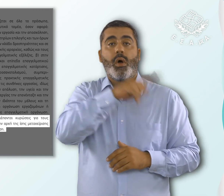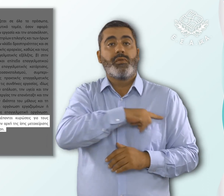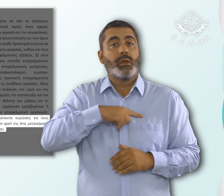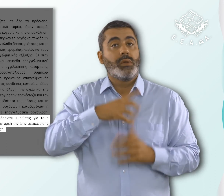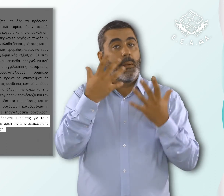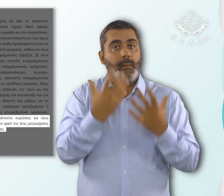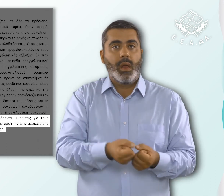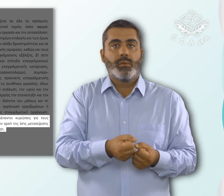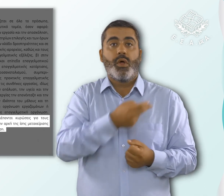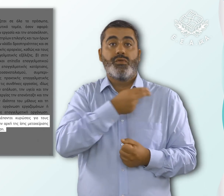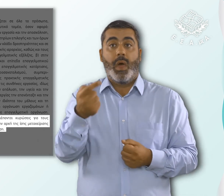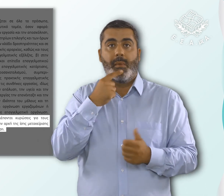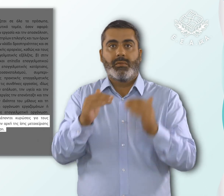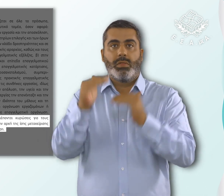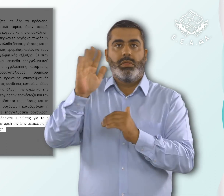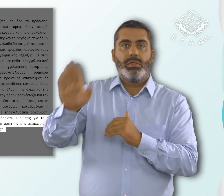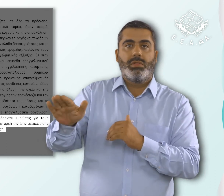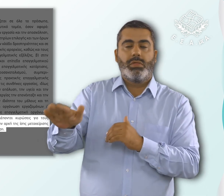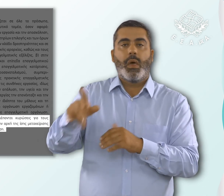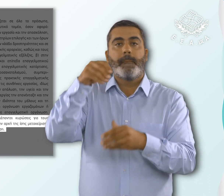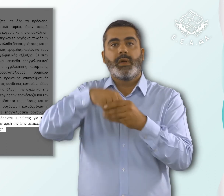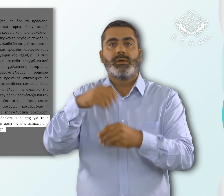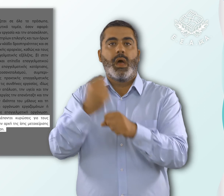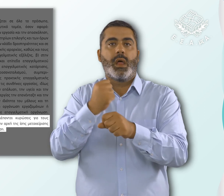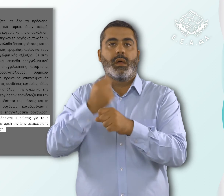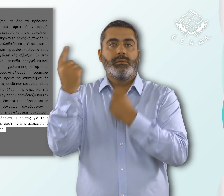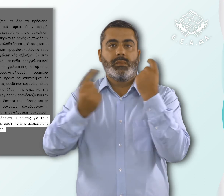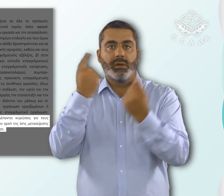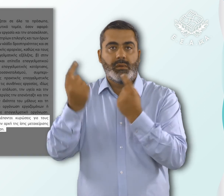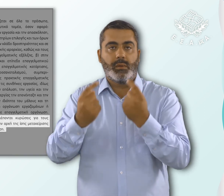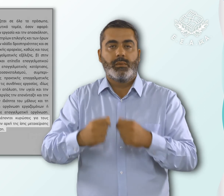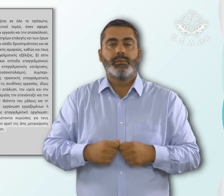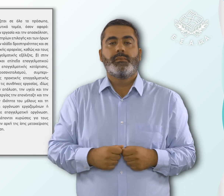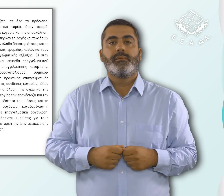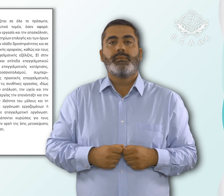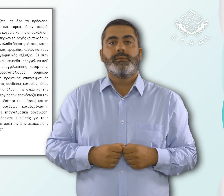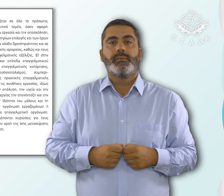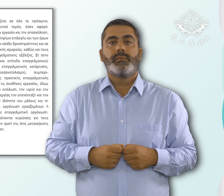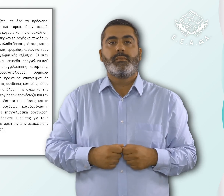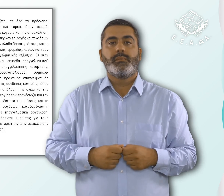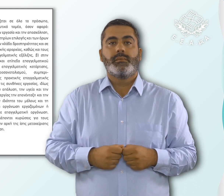παραβιάζουν την αρχή της ίσης μεταχείρισης, την εργασία και την απασχόληση. Τέλος, σελίδας 6.